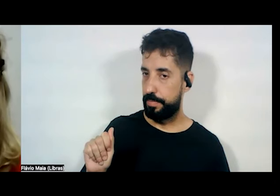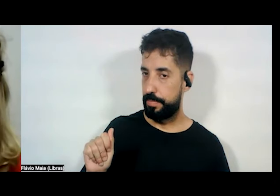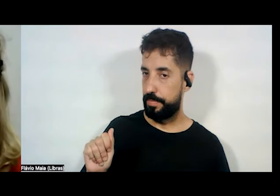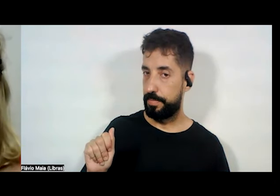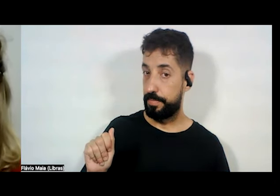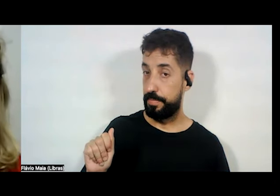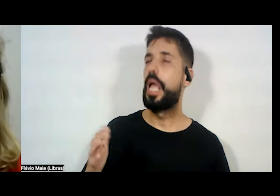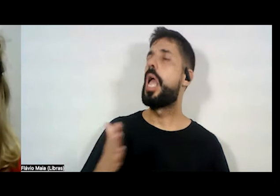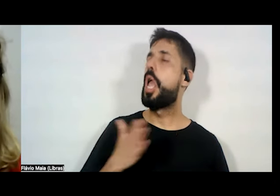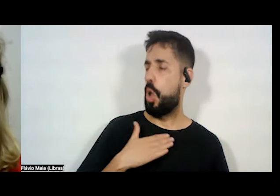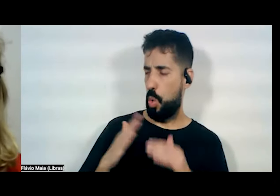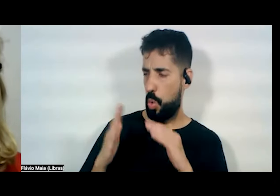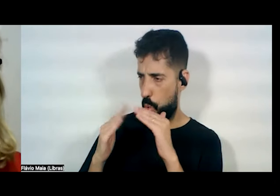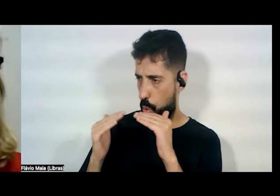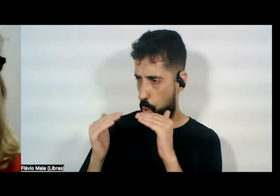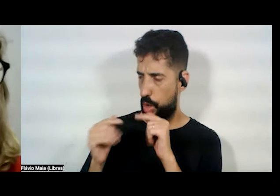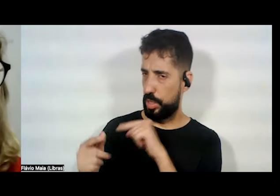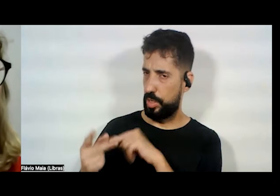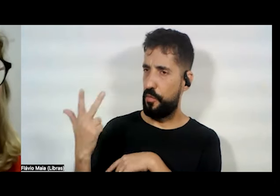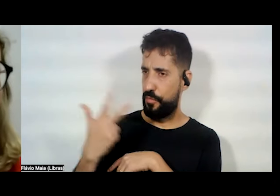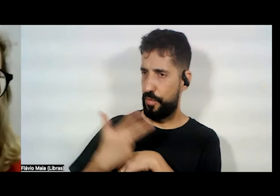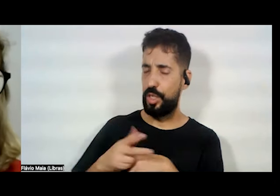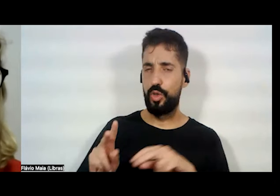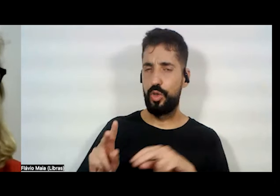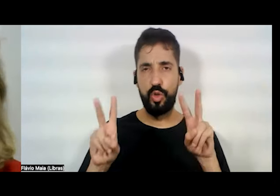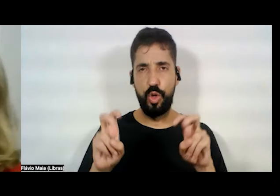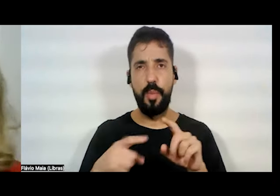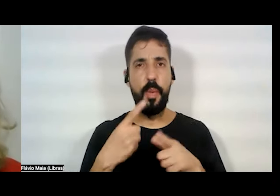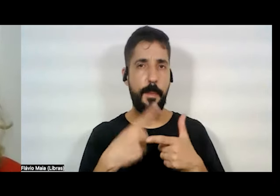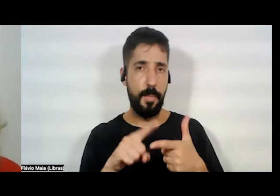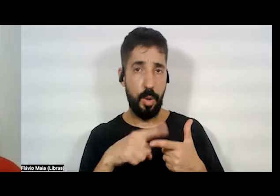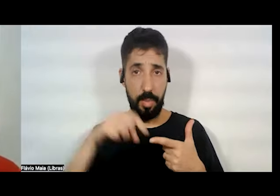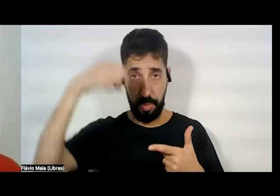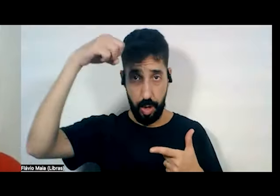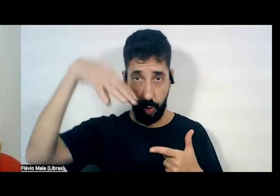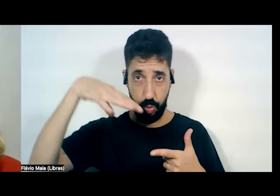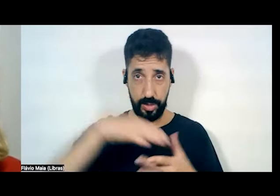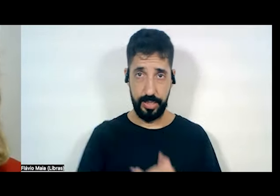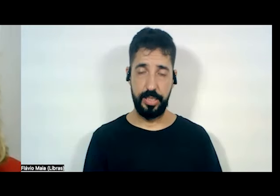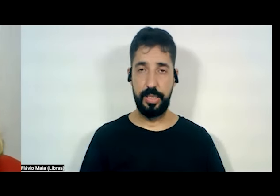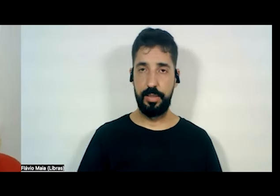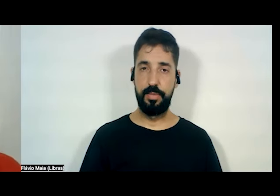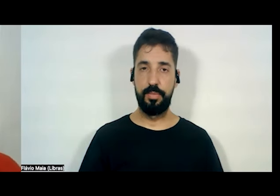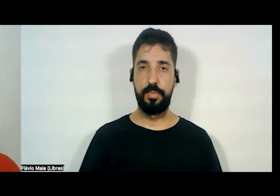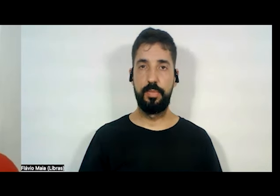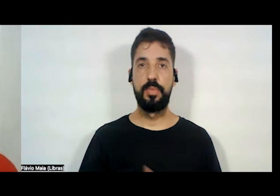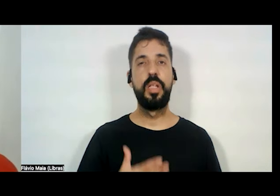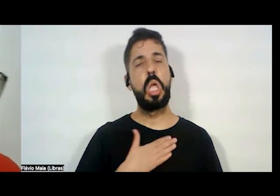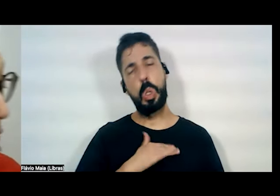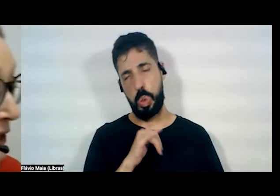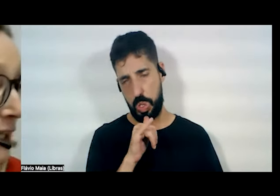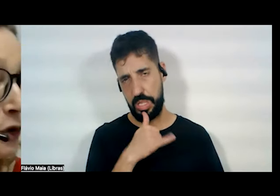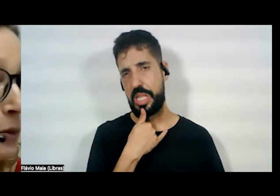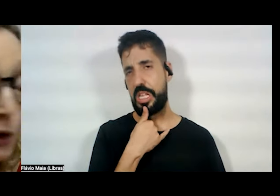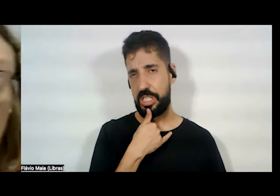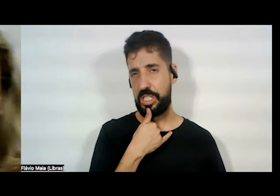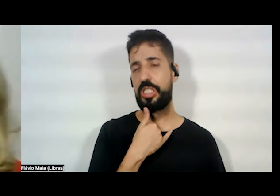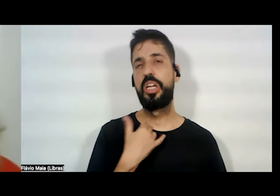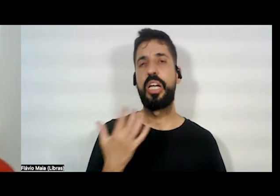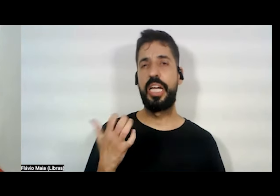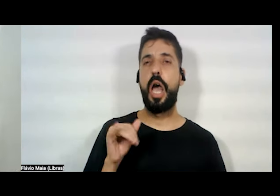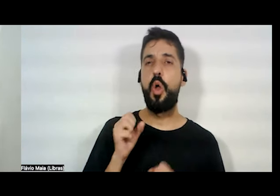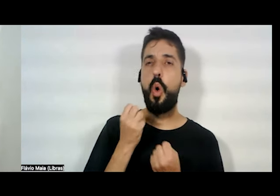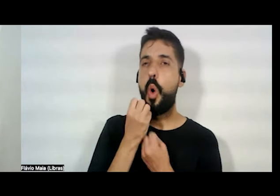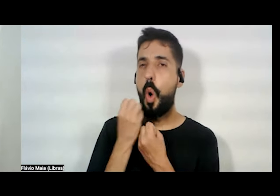concordo com esse teu vídeo sobre o problema da luz e estou muito triste. Quero te contar que eu estou muito